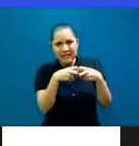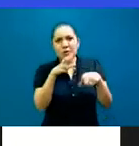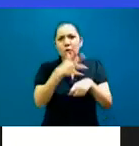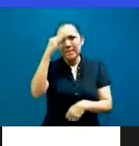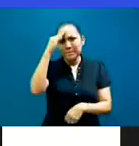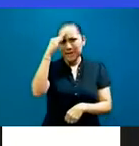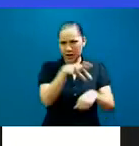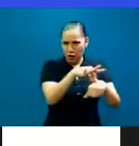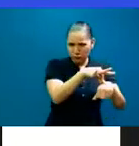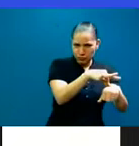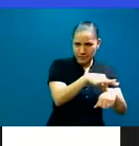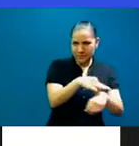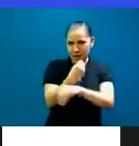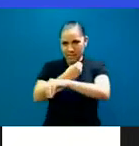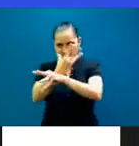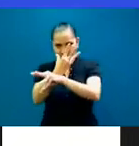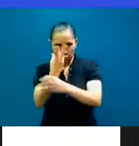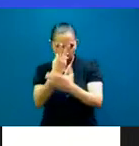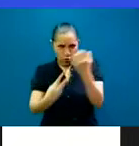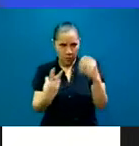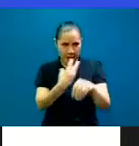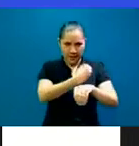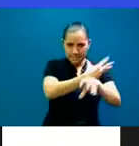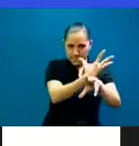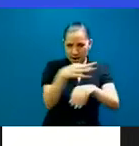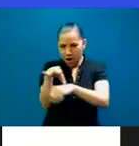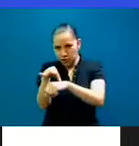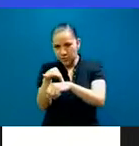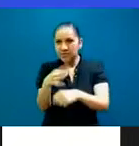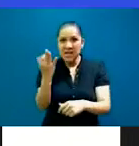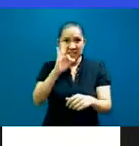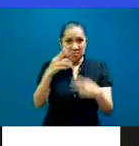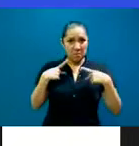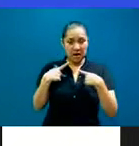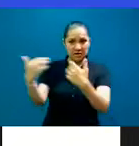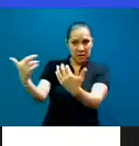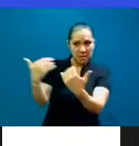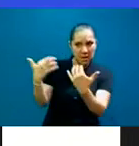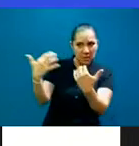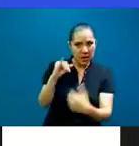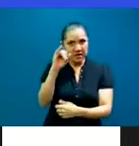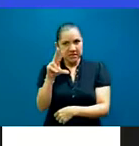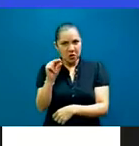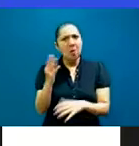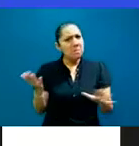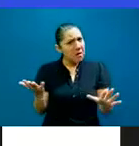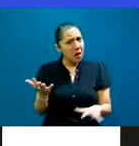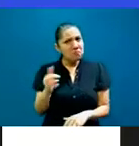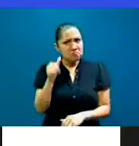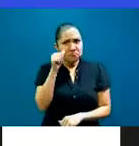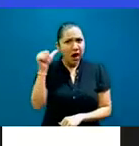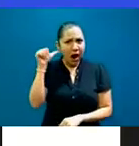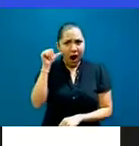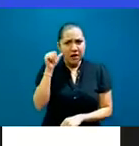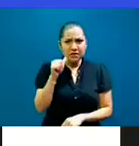tanto, qué tanta convocatoria podríamos tener? Y bueno, pues hasta ahorita te puedo decir que ayer el recuento era que